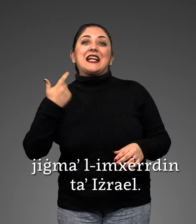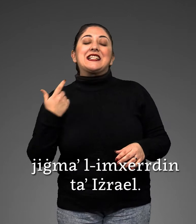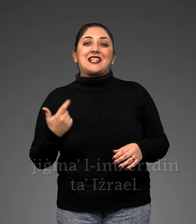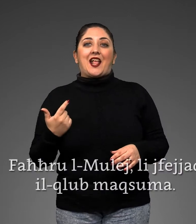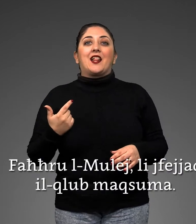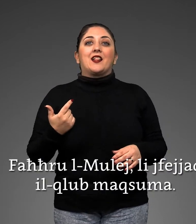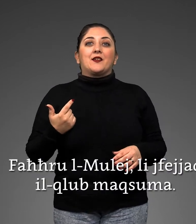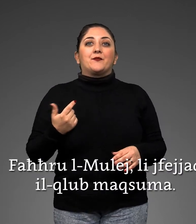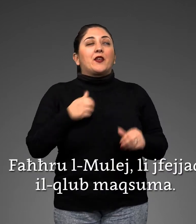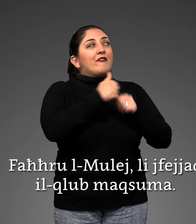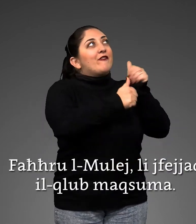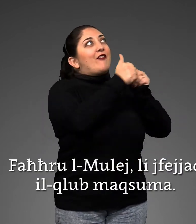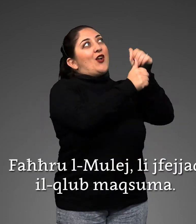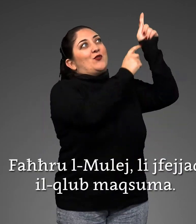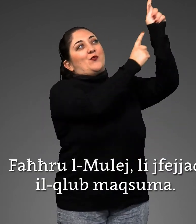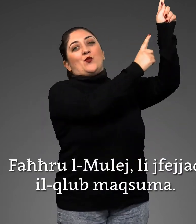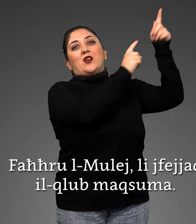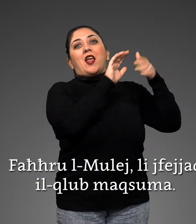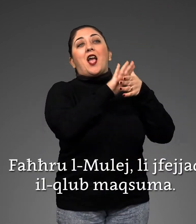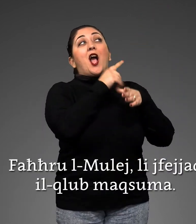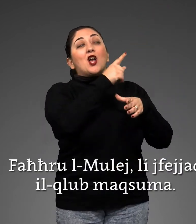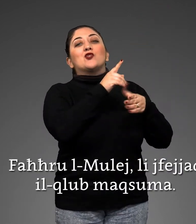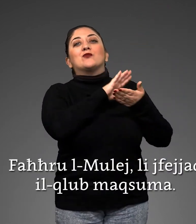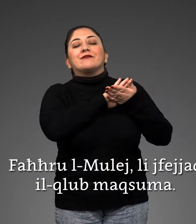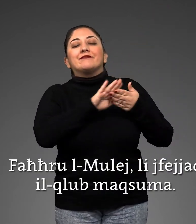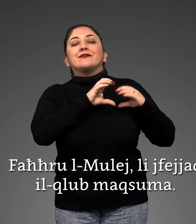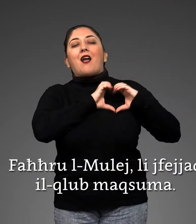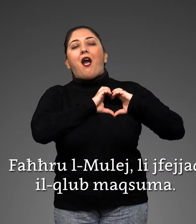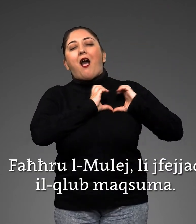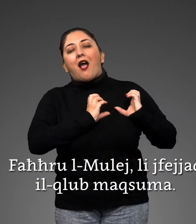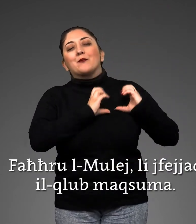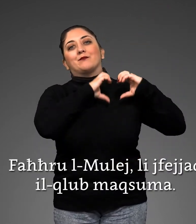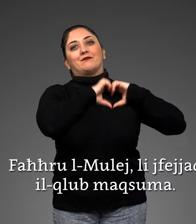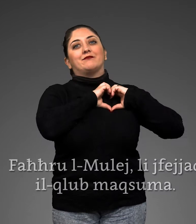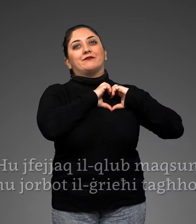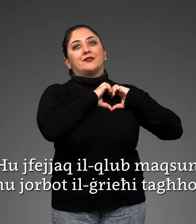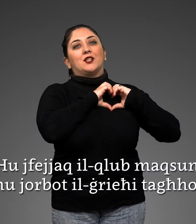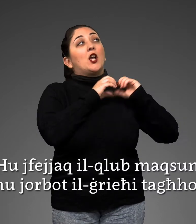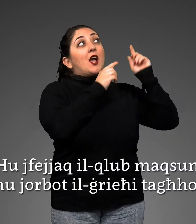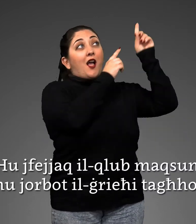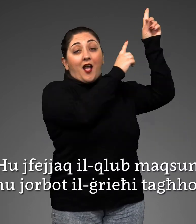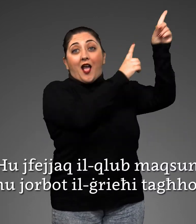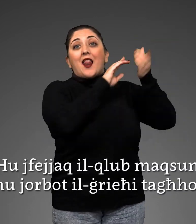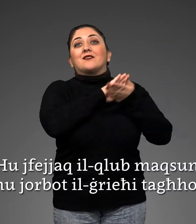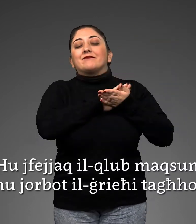Fahru l-mulej li fejja l-ħlub maqsuma. U jfejja l-ħlub maqsuma.